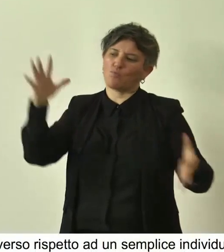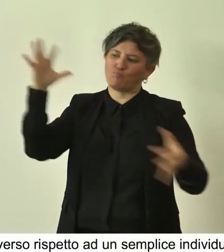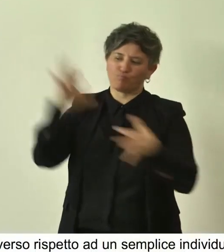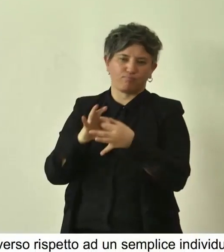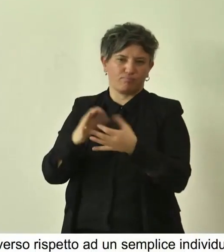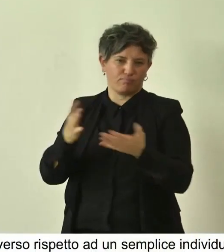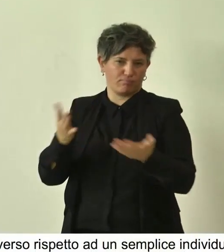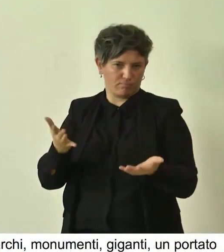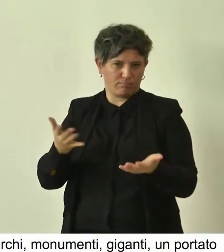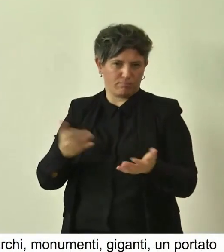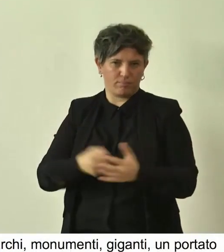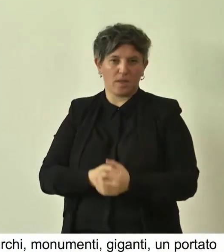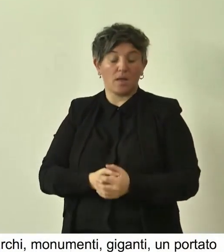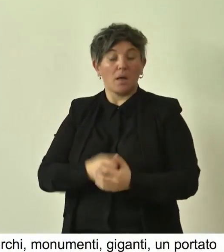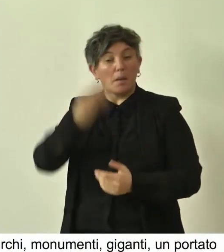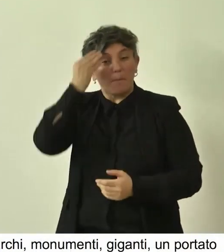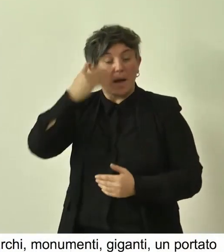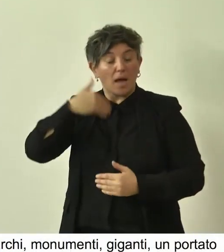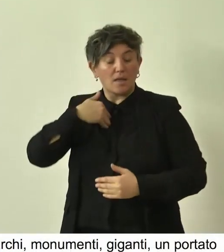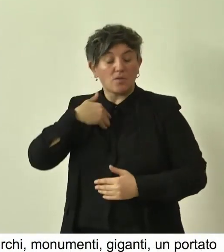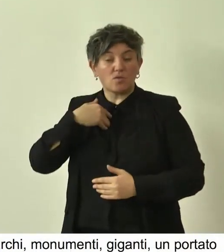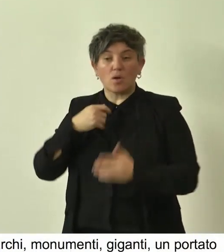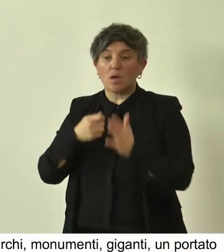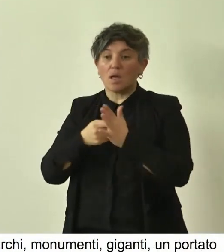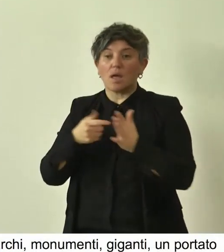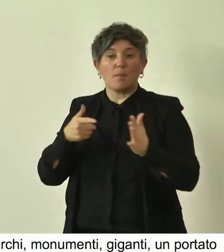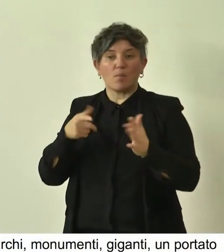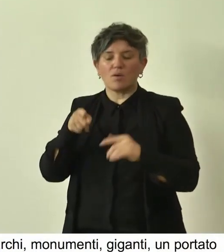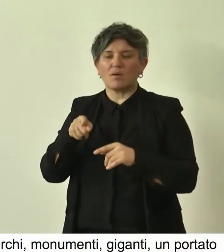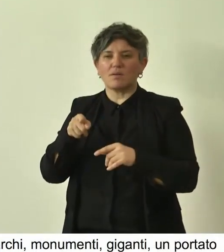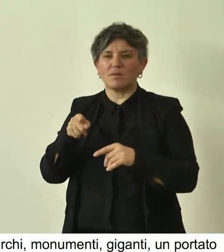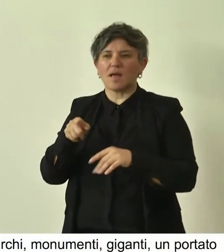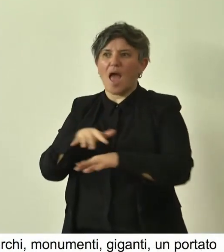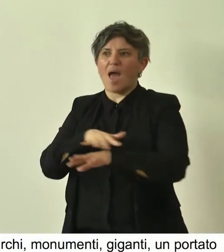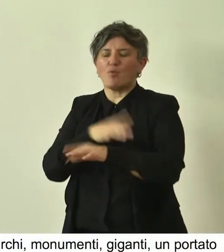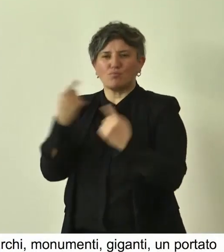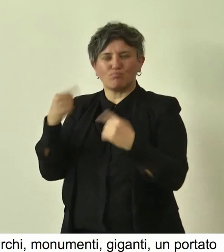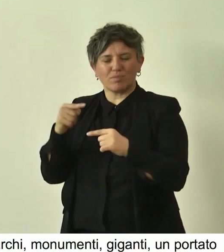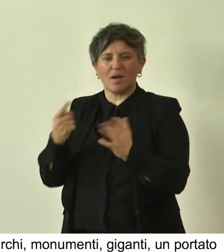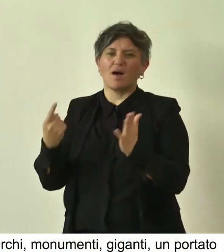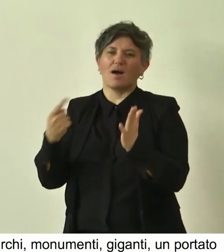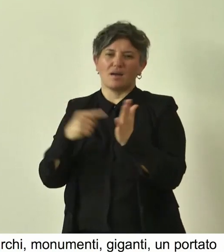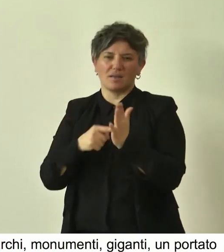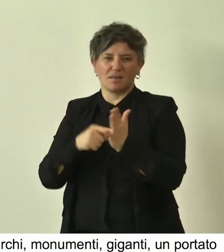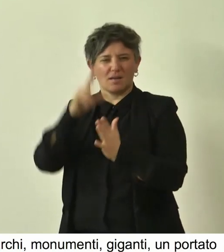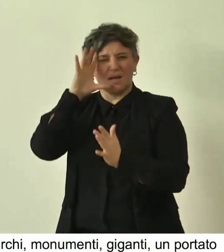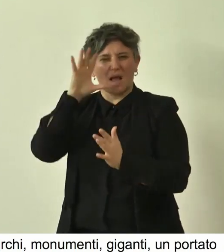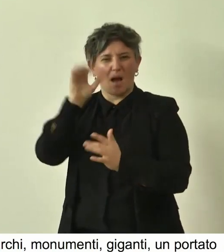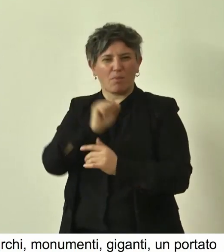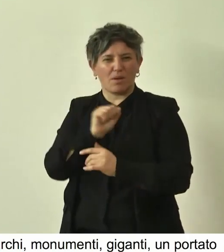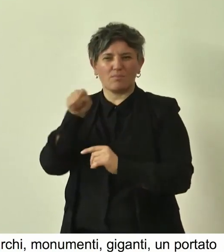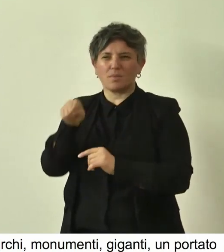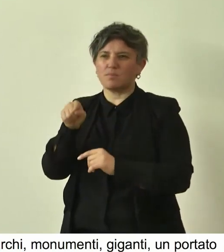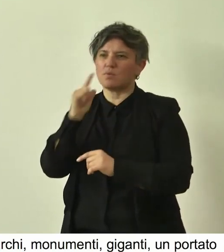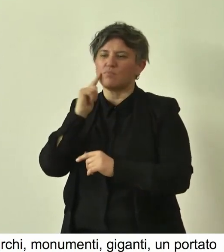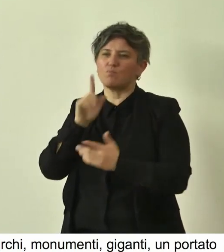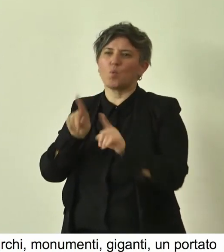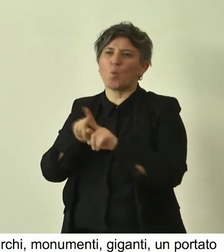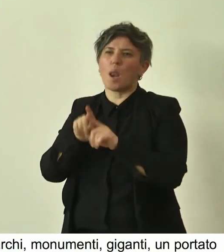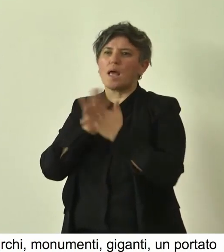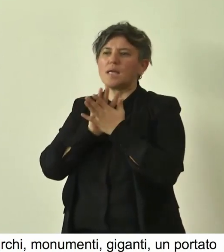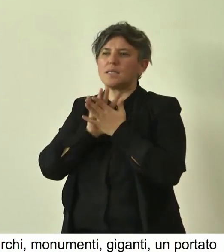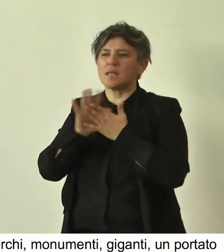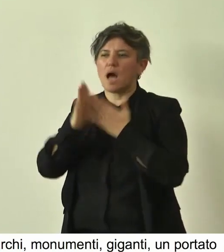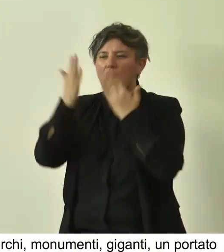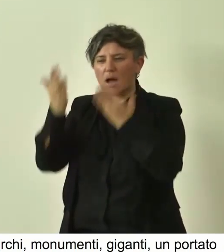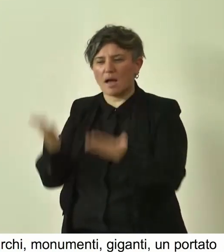importante è ritrovare questa emotività, ritrovare questa sacralità anche collegata a questi